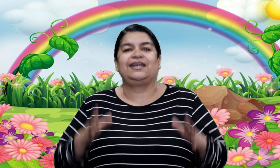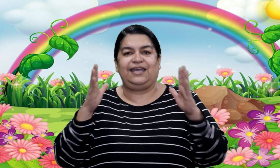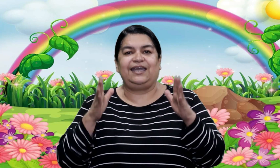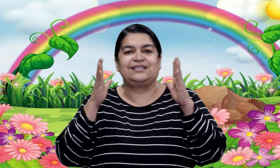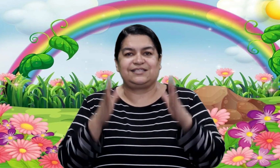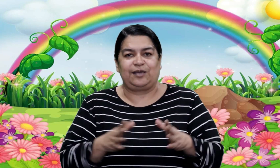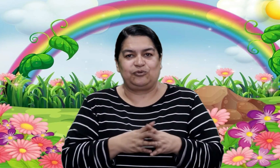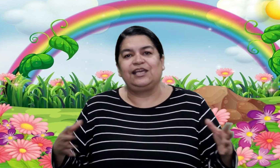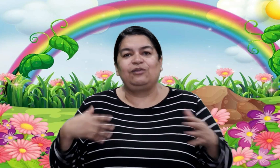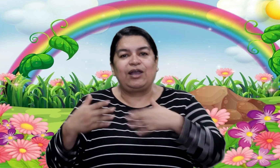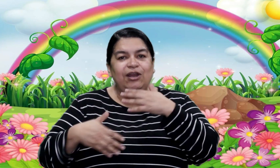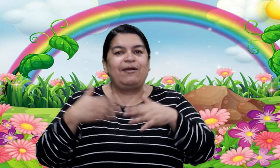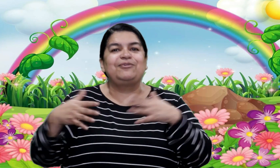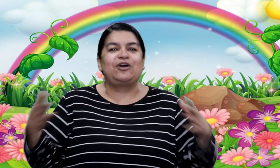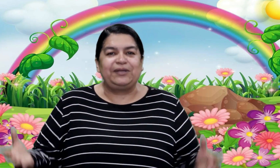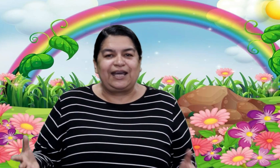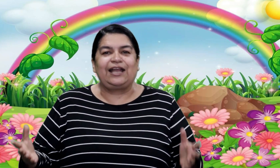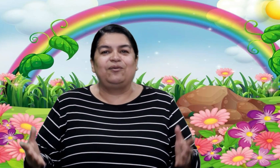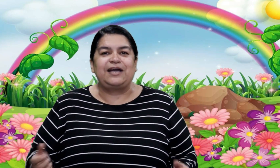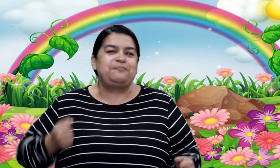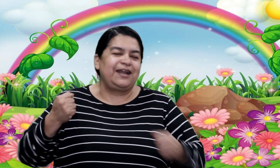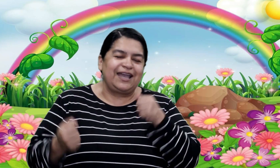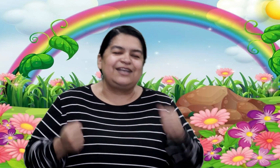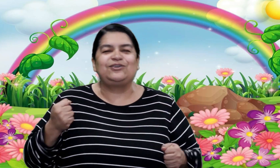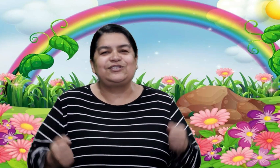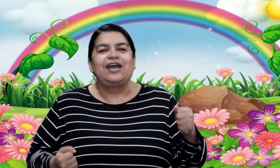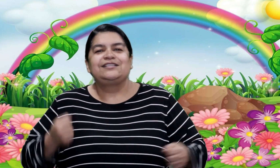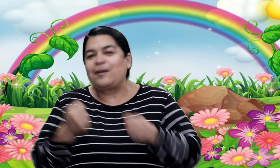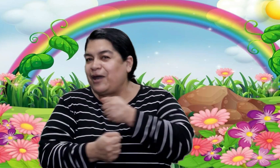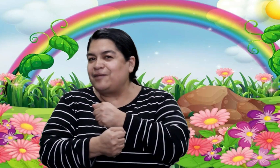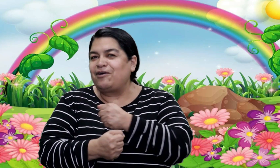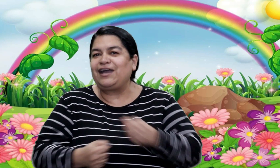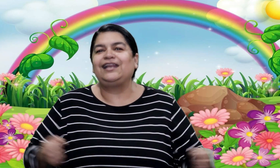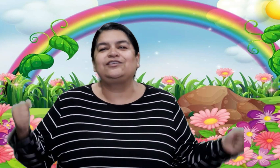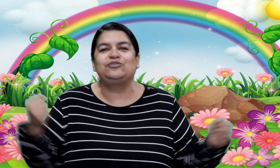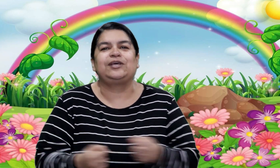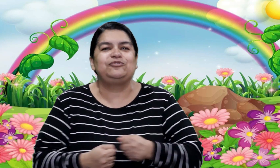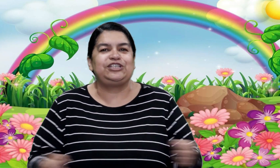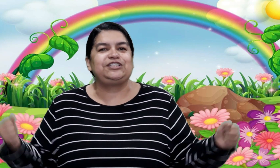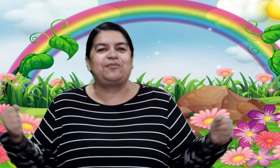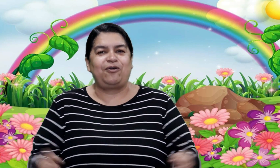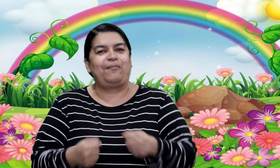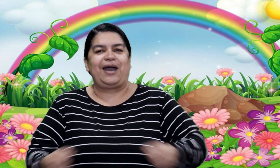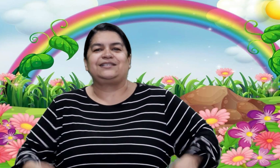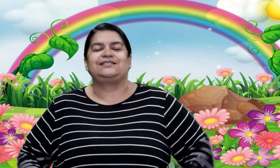que esté Y luego le vamos a aumentar algo más para que ellos se puedan mover Y les guste muchísimo más